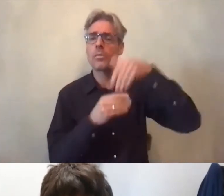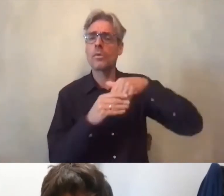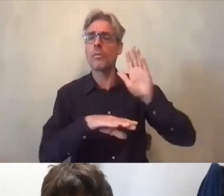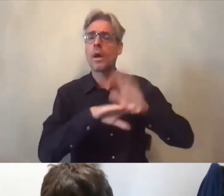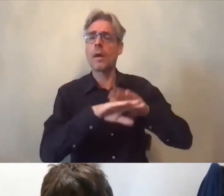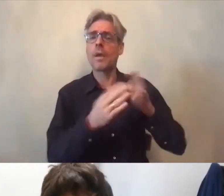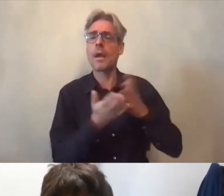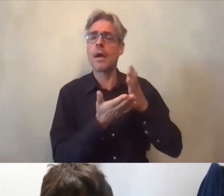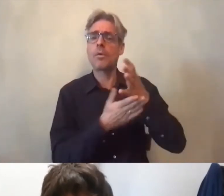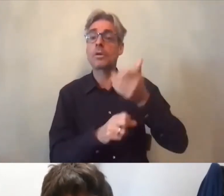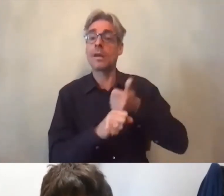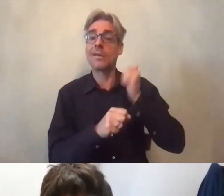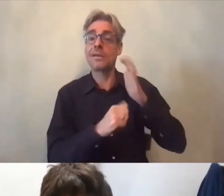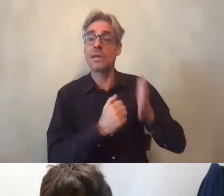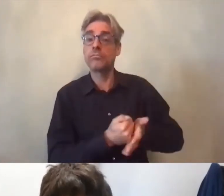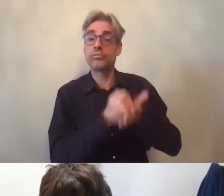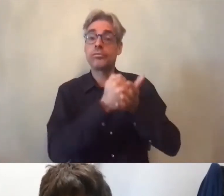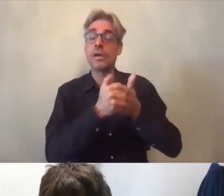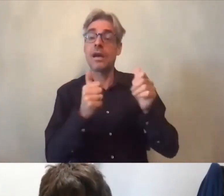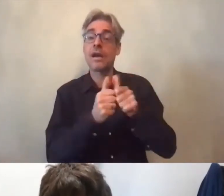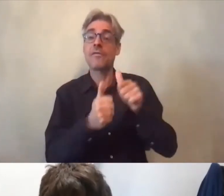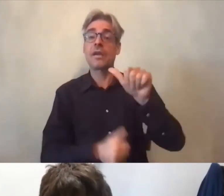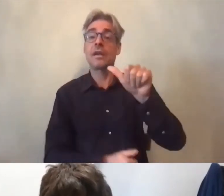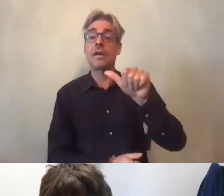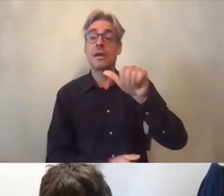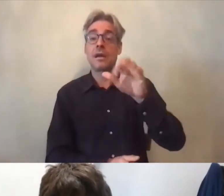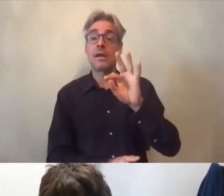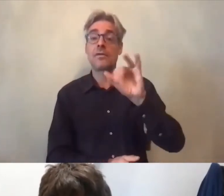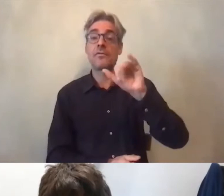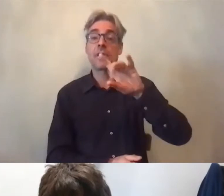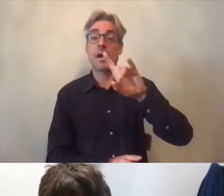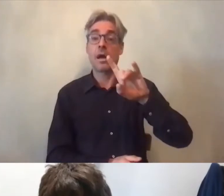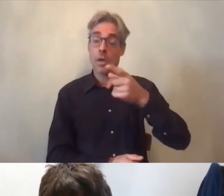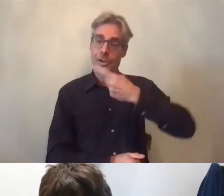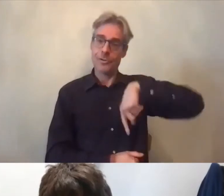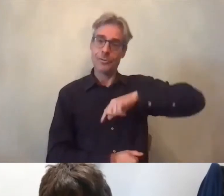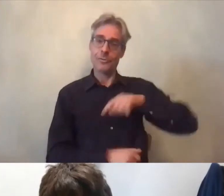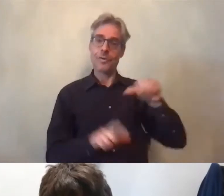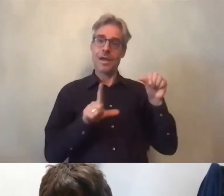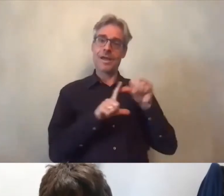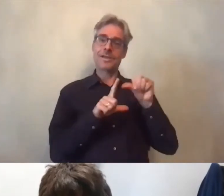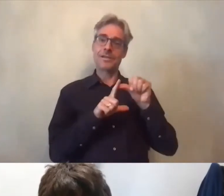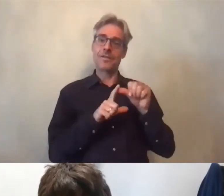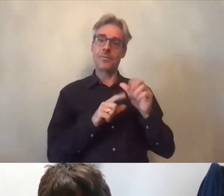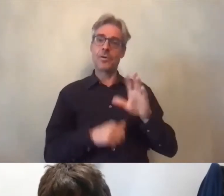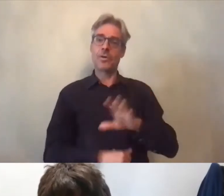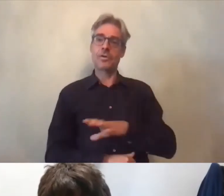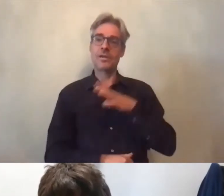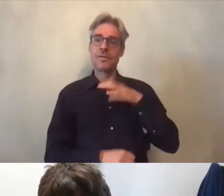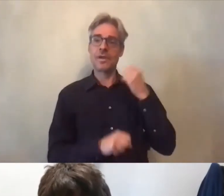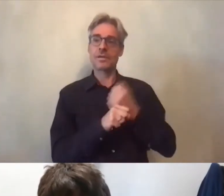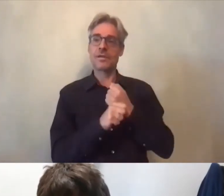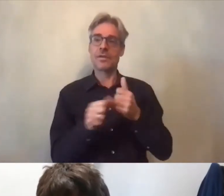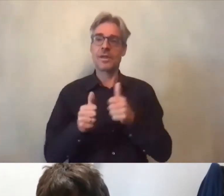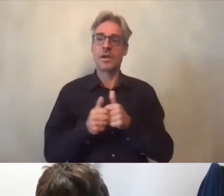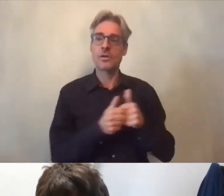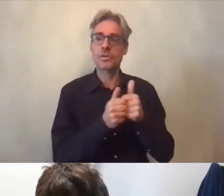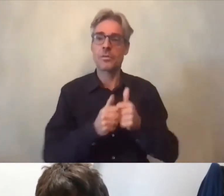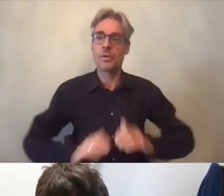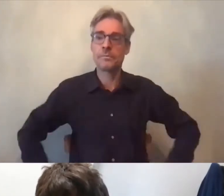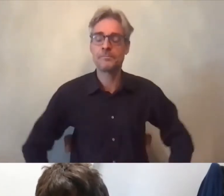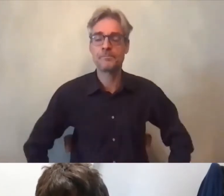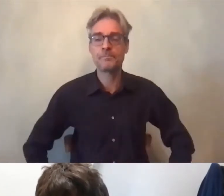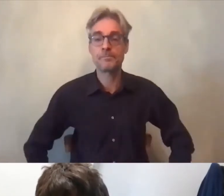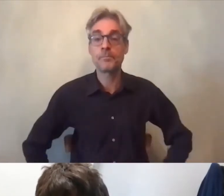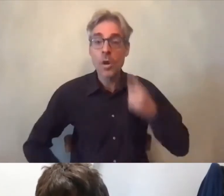'année dernière donc auprès de la FIRA et nous sommes très fiers d'être à vos côtés aujourd'hui pour